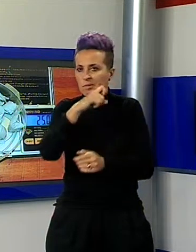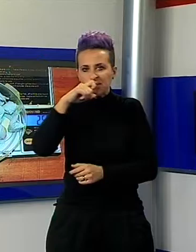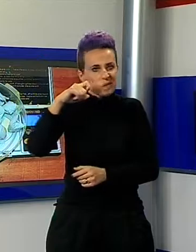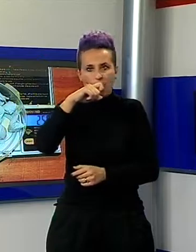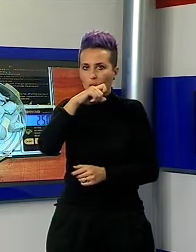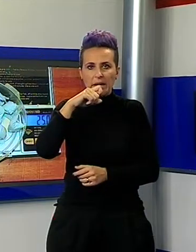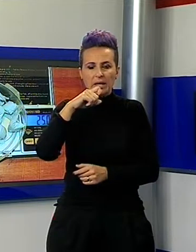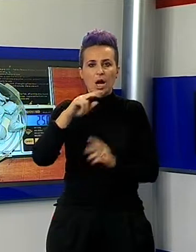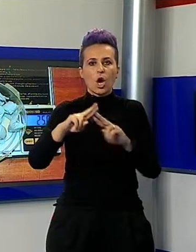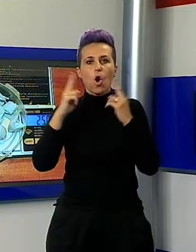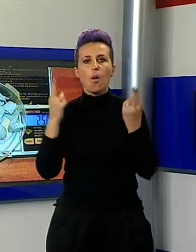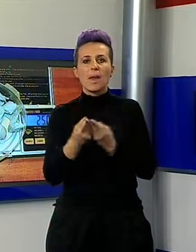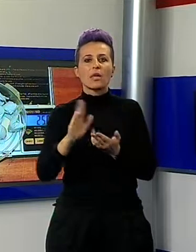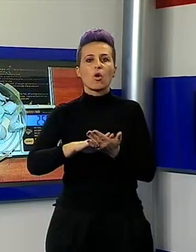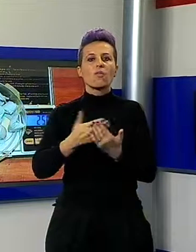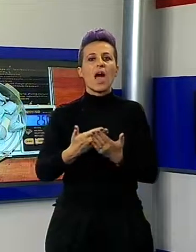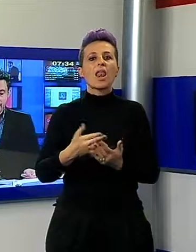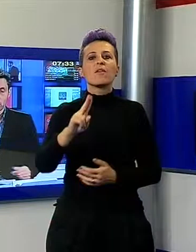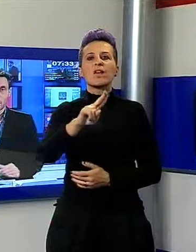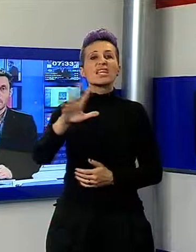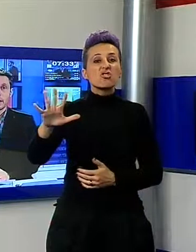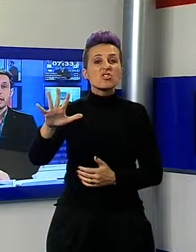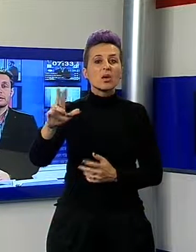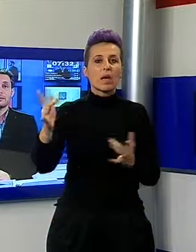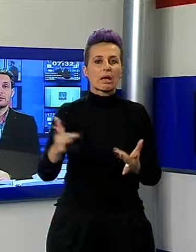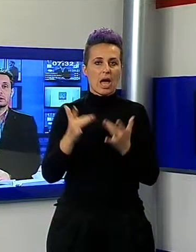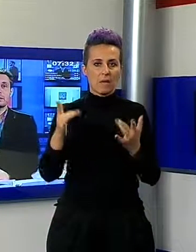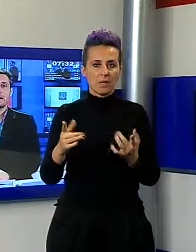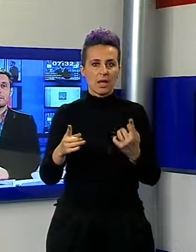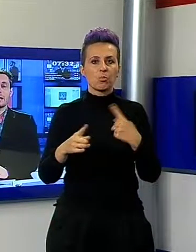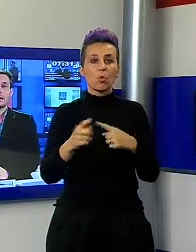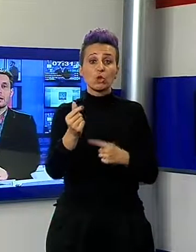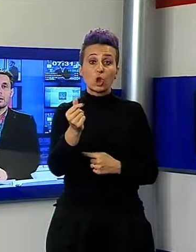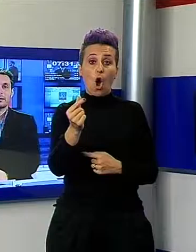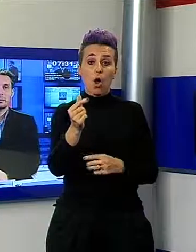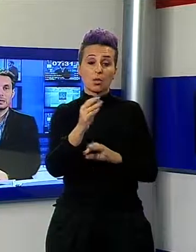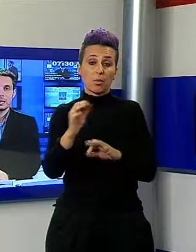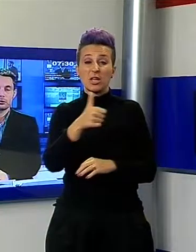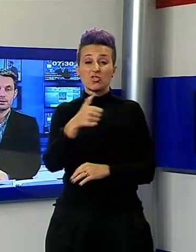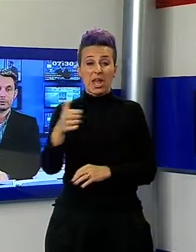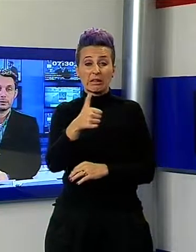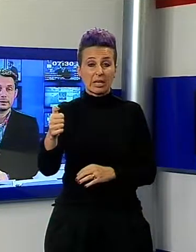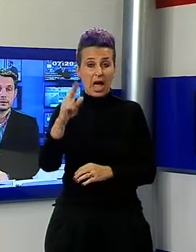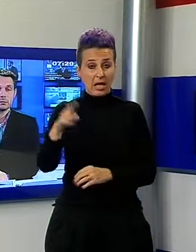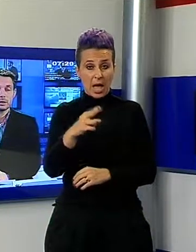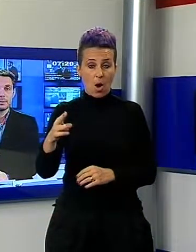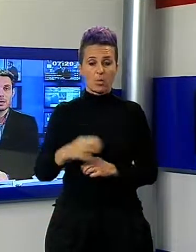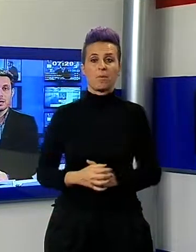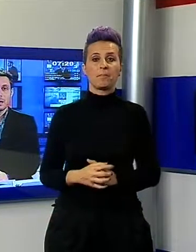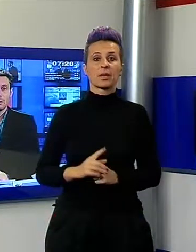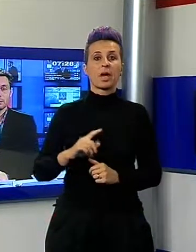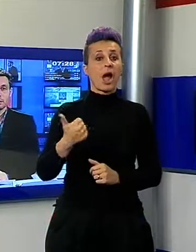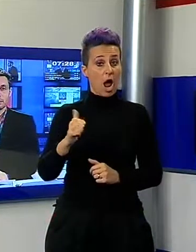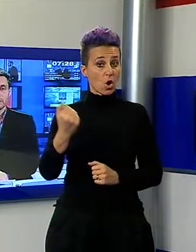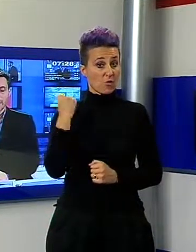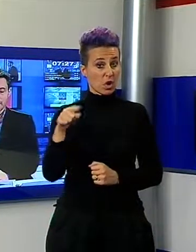di 25 grammi e varie centinaia di euro. E sempre a Forte dei Marmi questa mattina c'è stato un tentativo di rapina